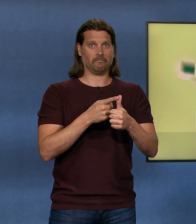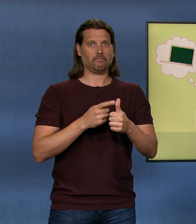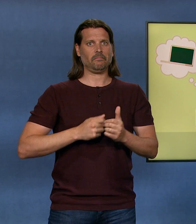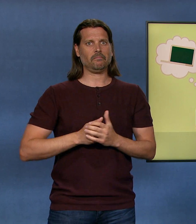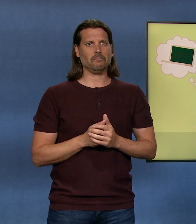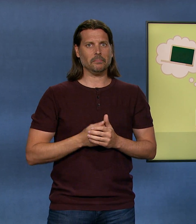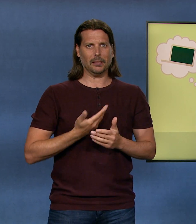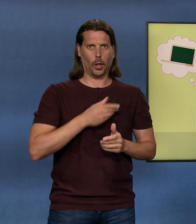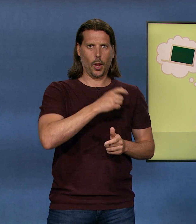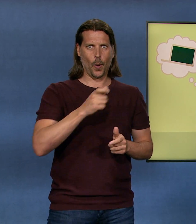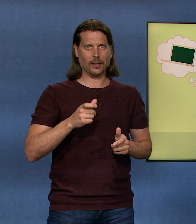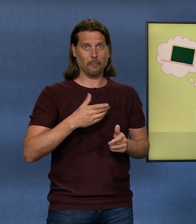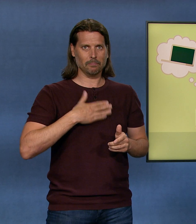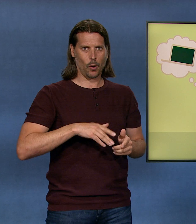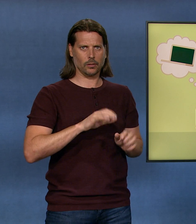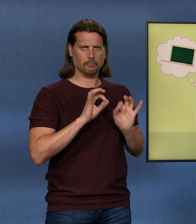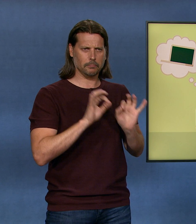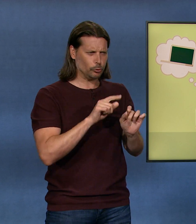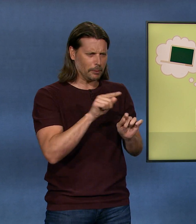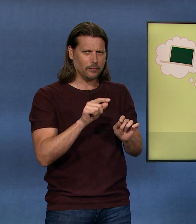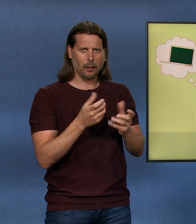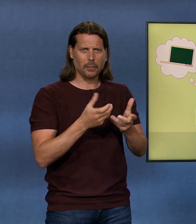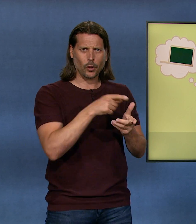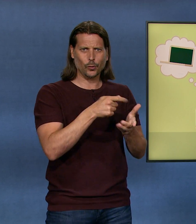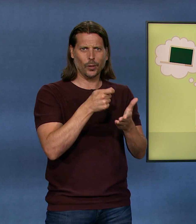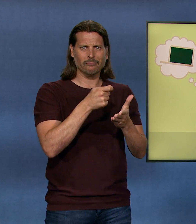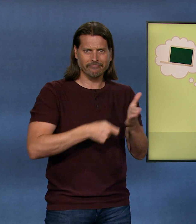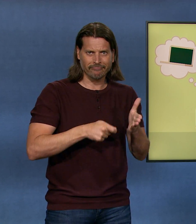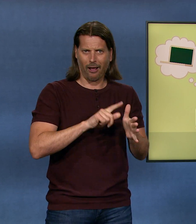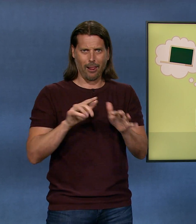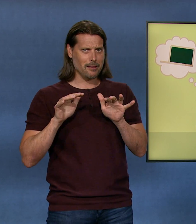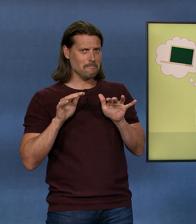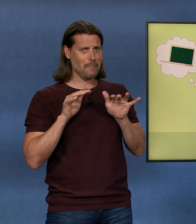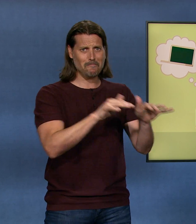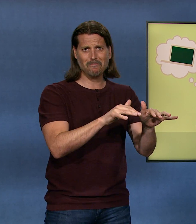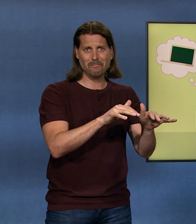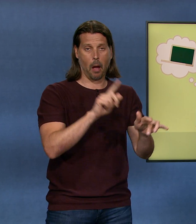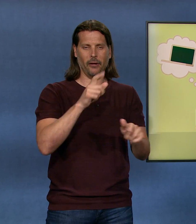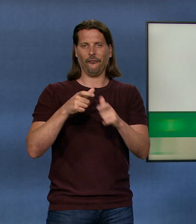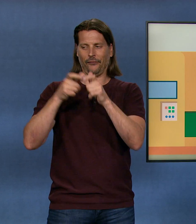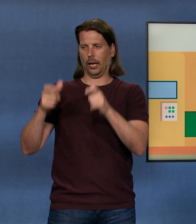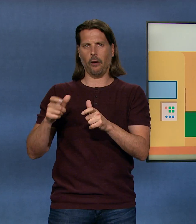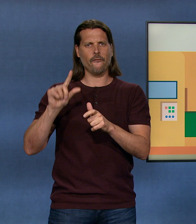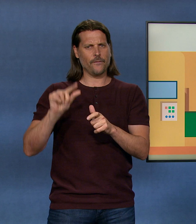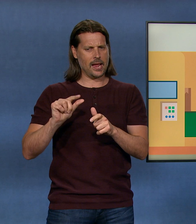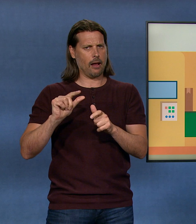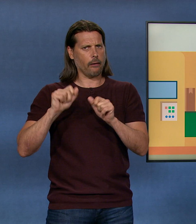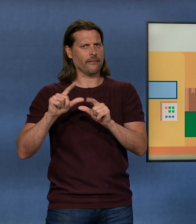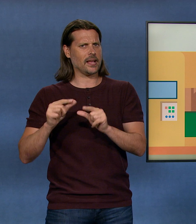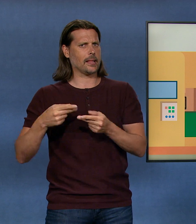Manchmal wollen die Leute von bestimmten Produkten mehr haben, als hergestellt werden kann. Die Firmen können also